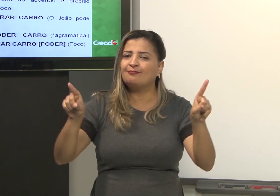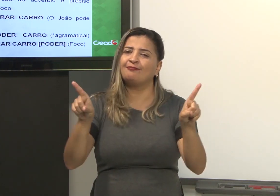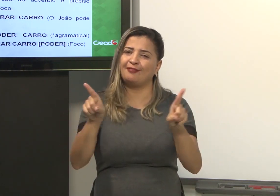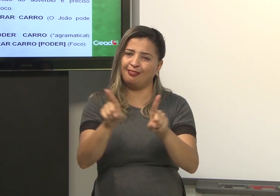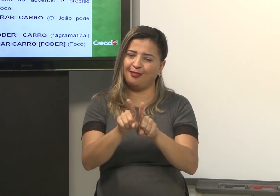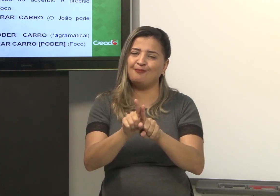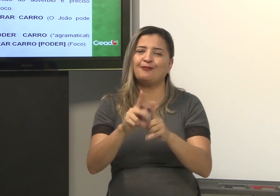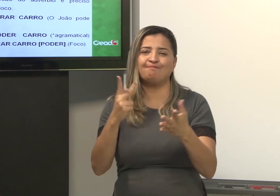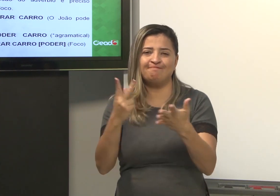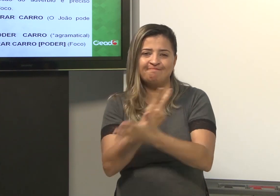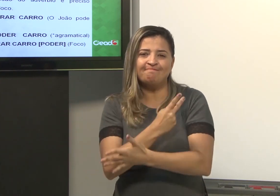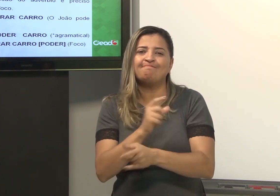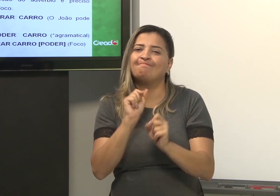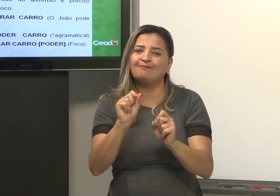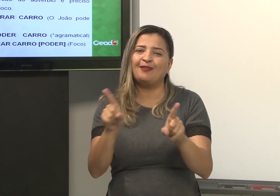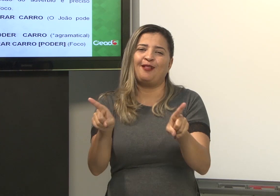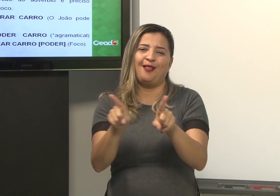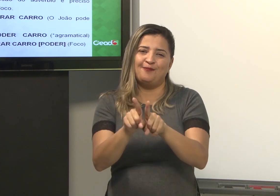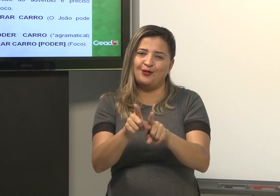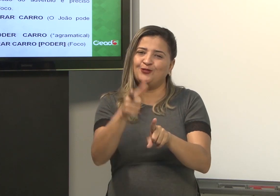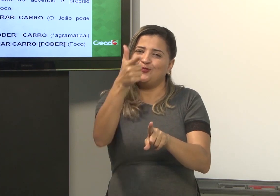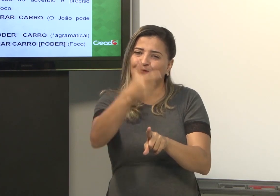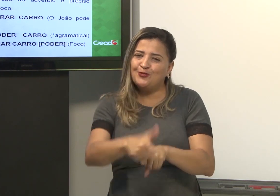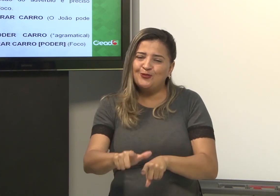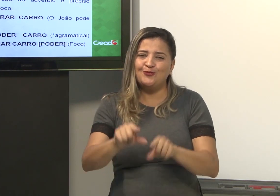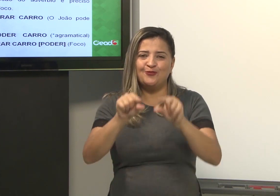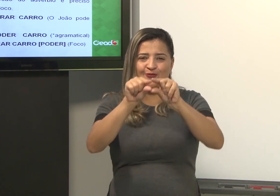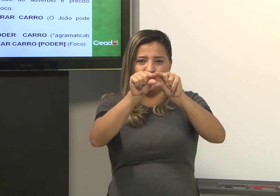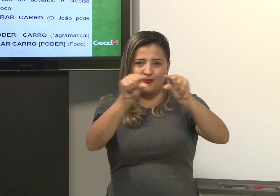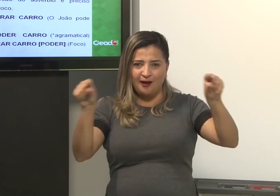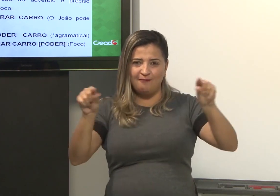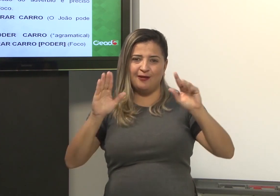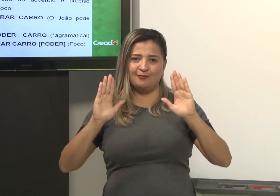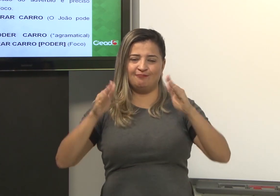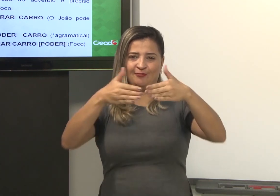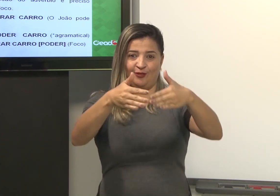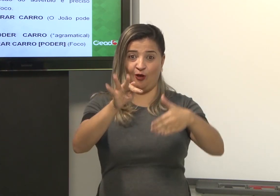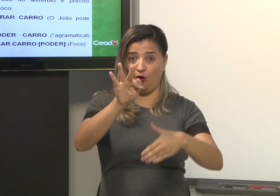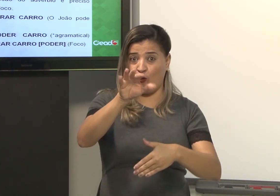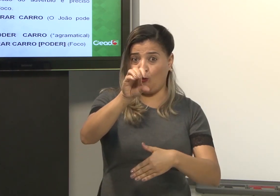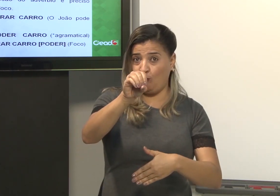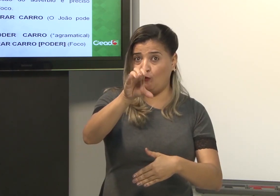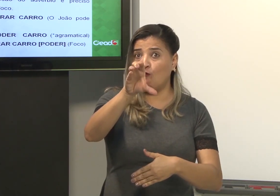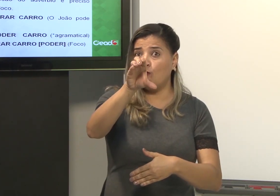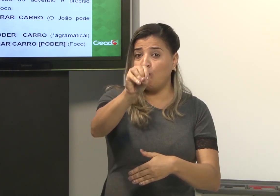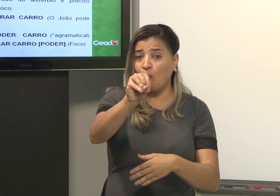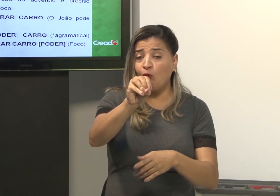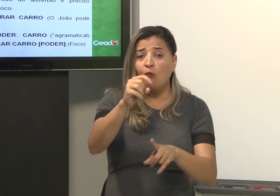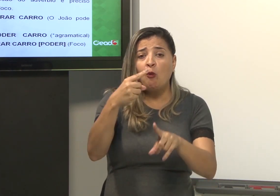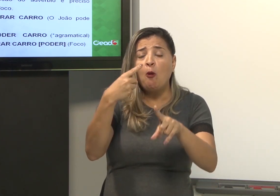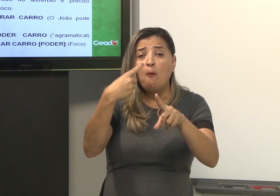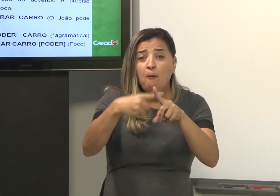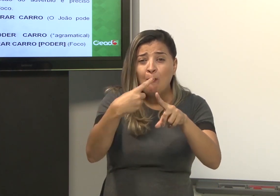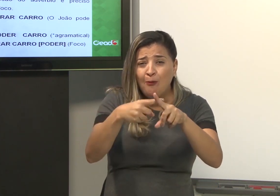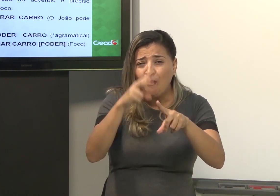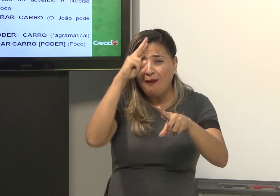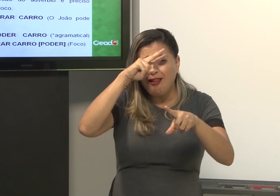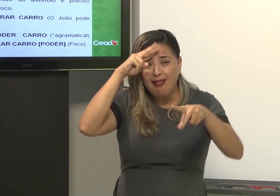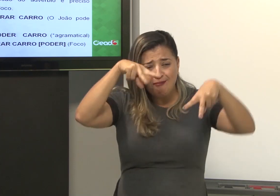Porque eles podem também, mais uma vez, dar foco. Porque vocês se lembram daquela árvore que eu mostrei